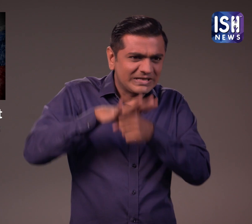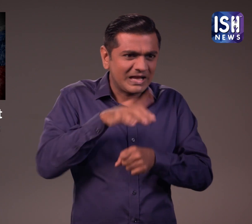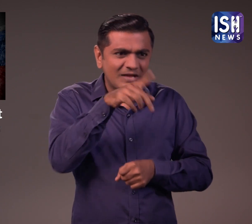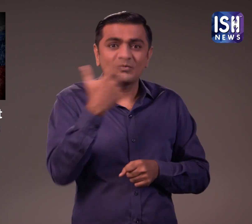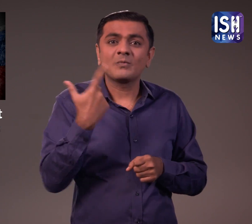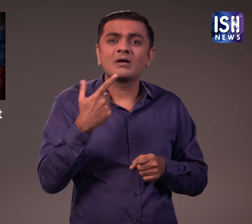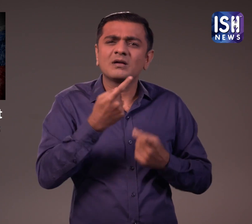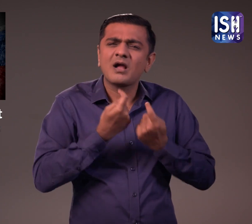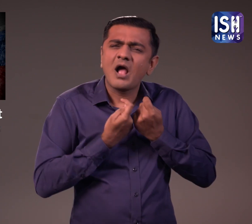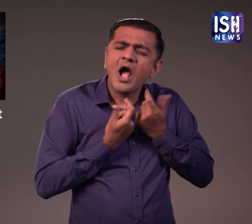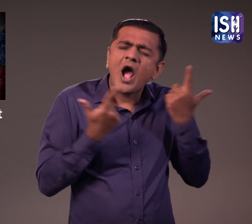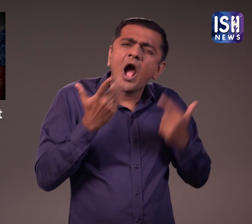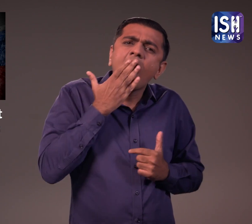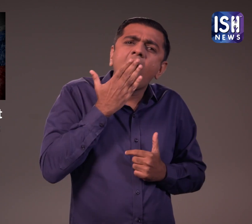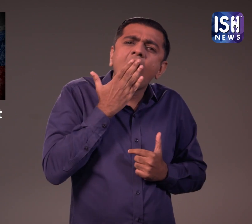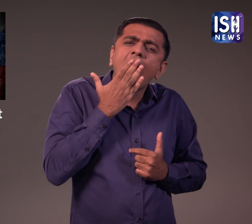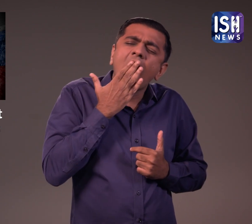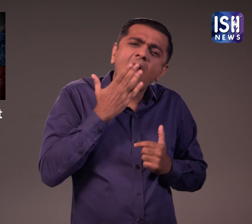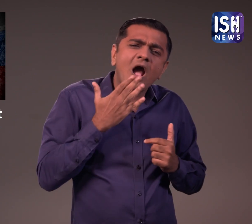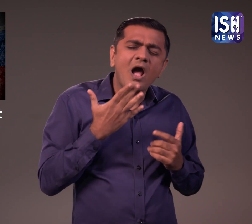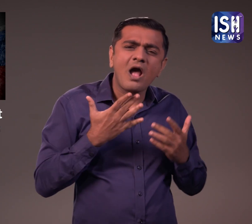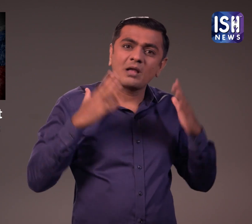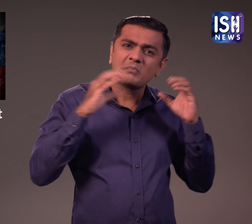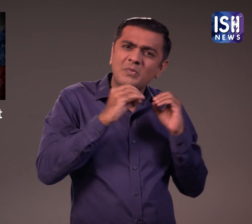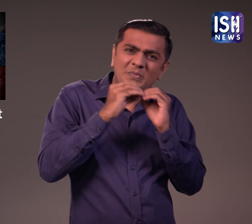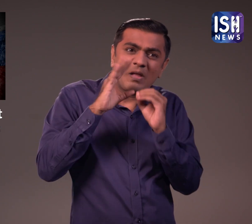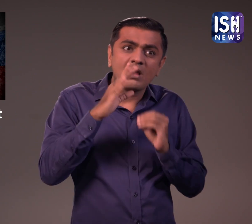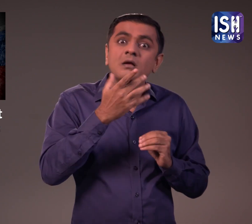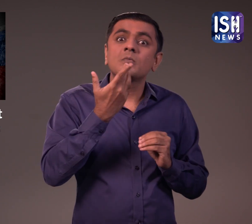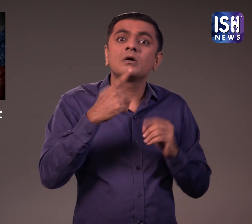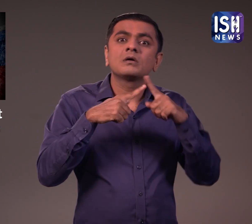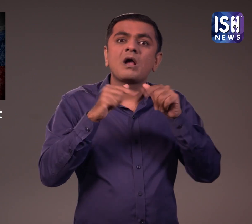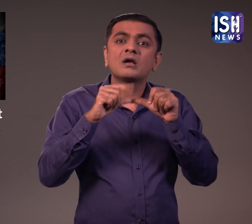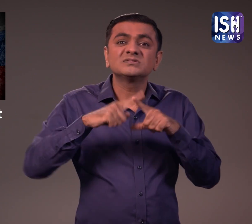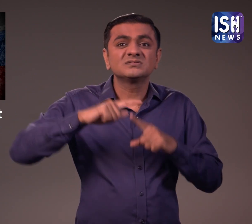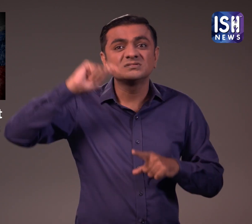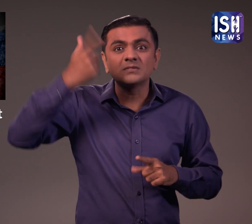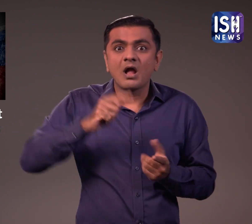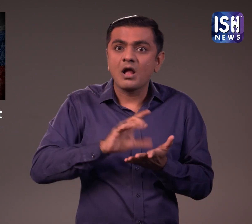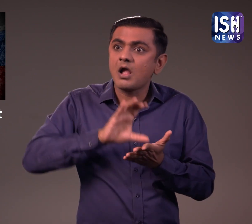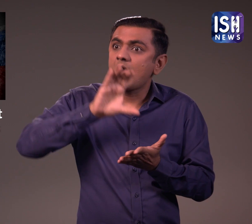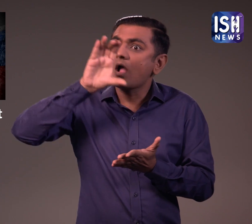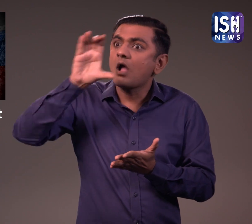विशाल निवल संपत्ती पर भारी कर है जो उन्हें परेशान कर रहा है